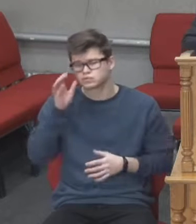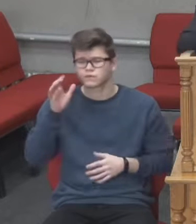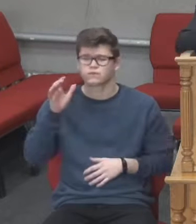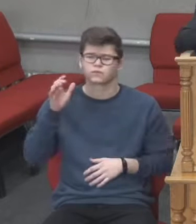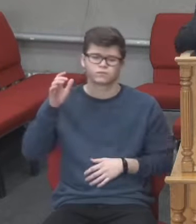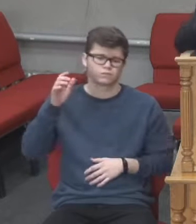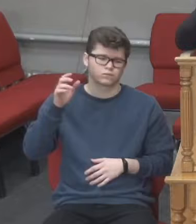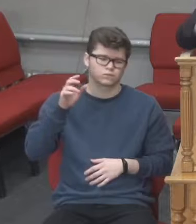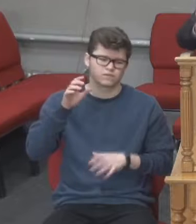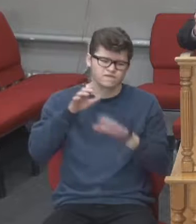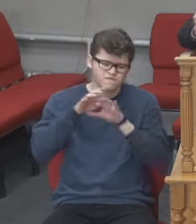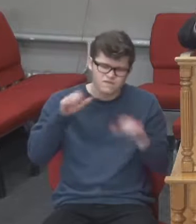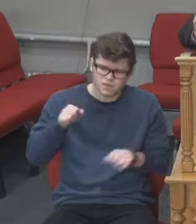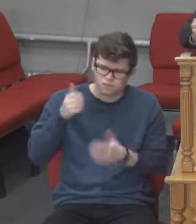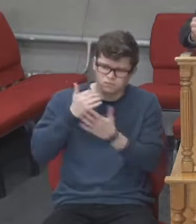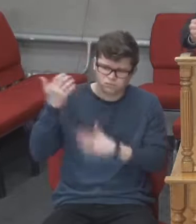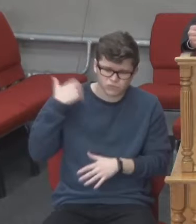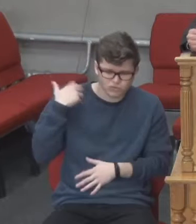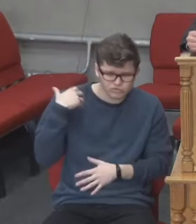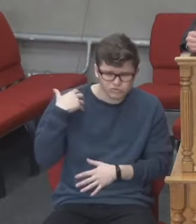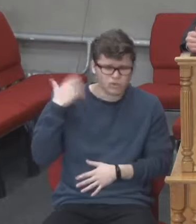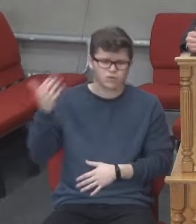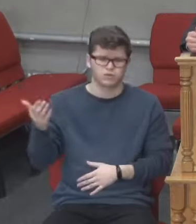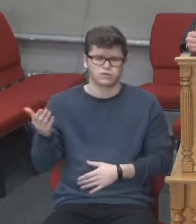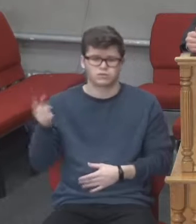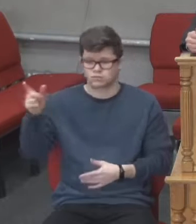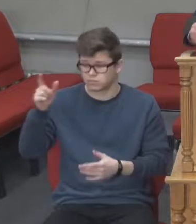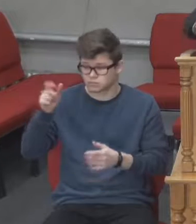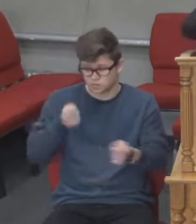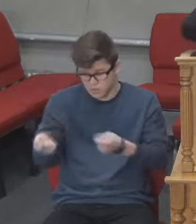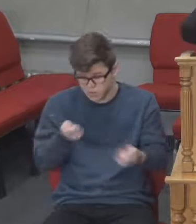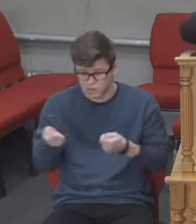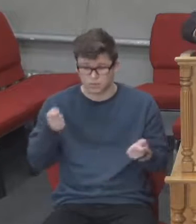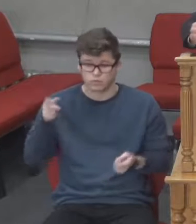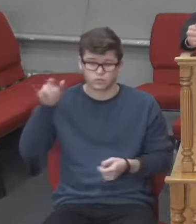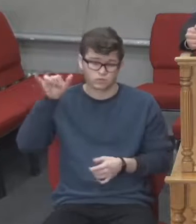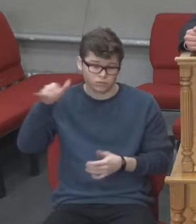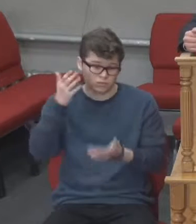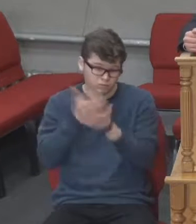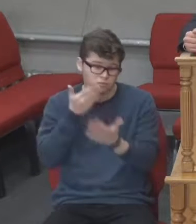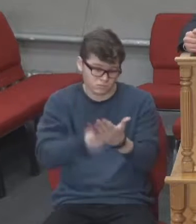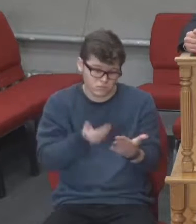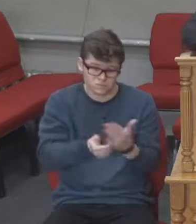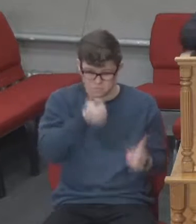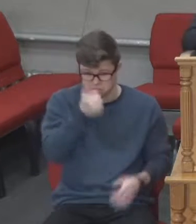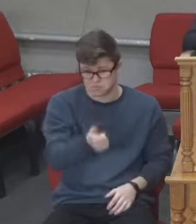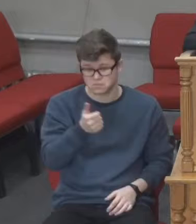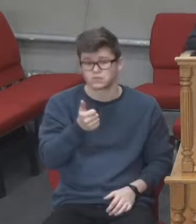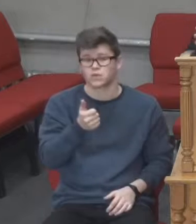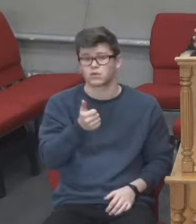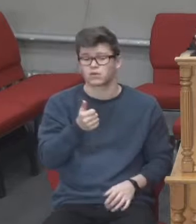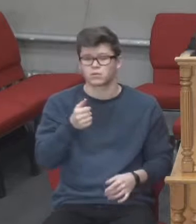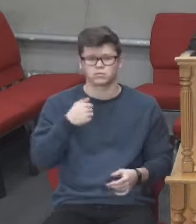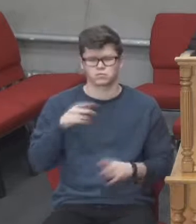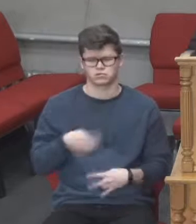тих, кого Бог поставив керувати цією країною. Вони дають хороші поради для нас, але не